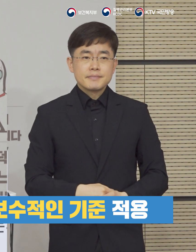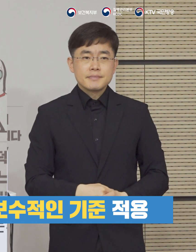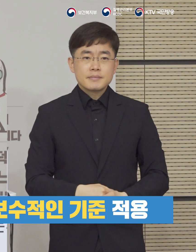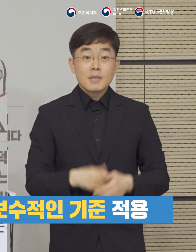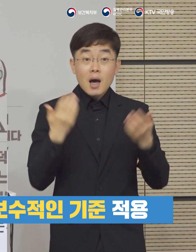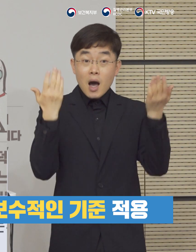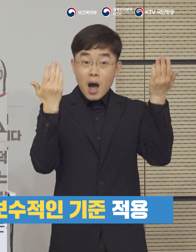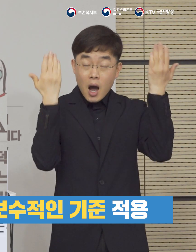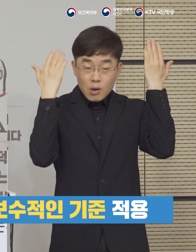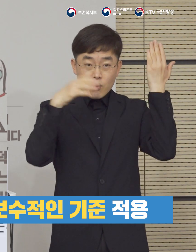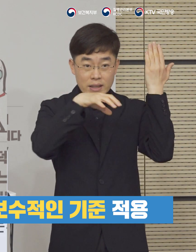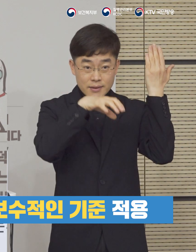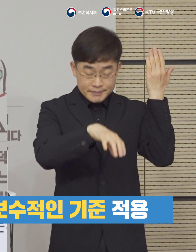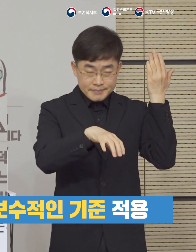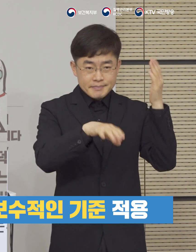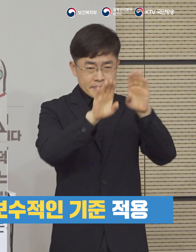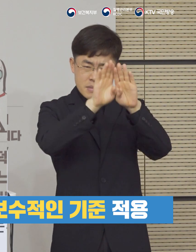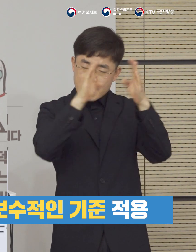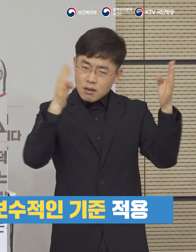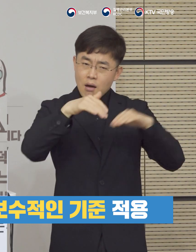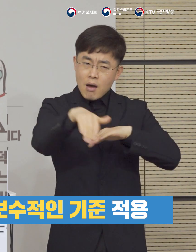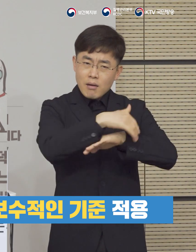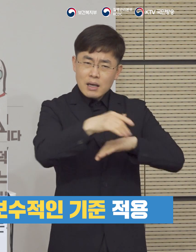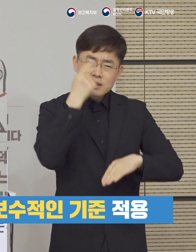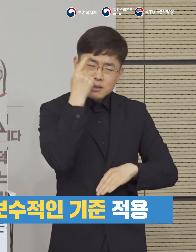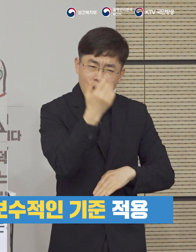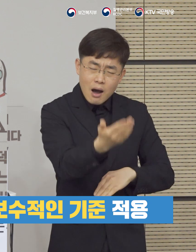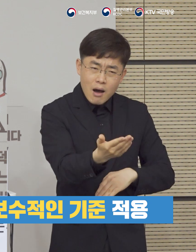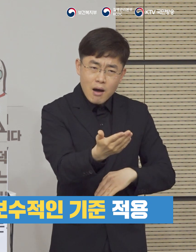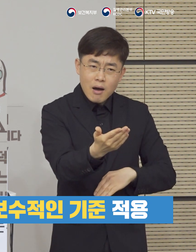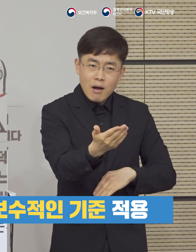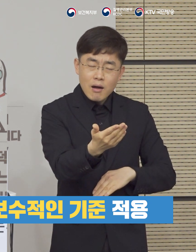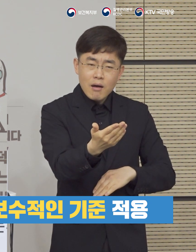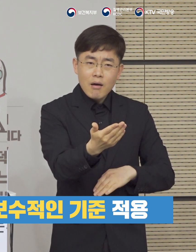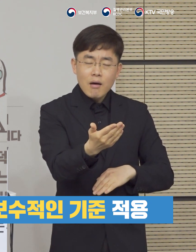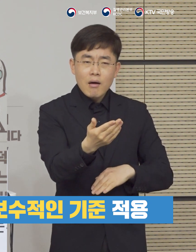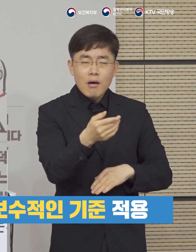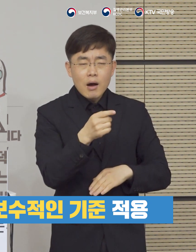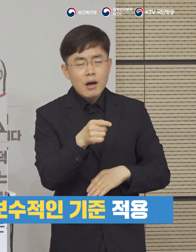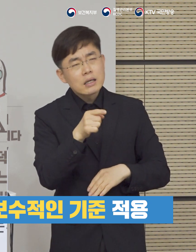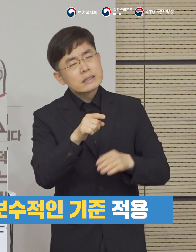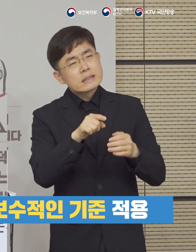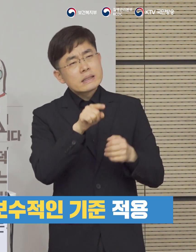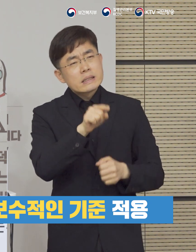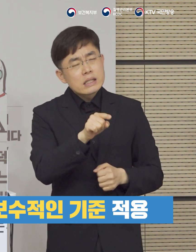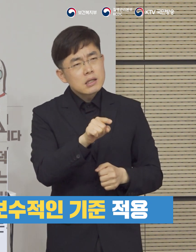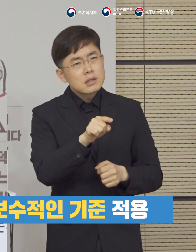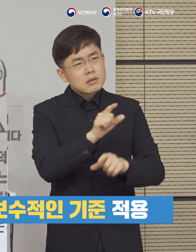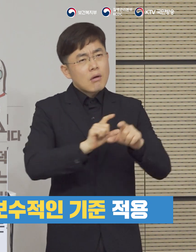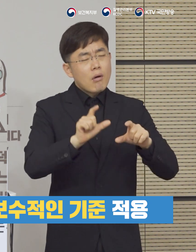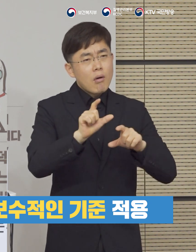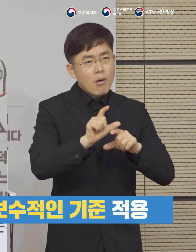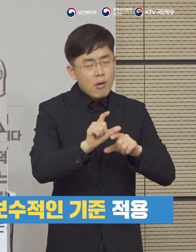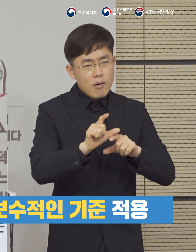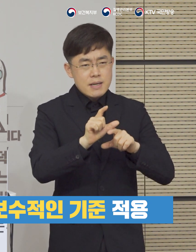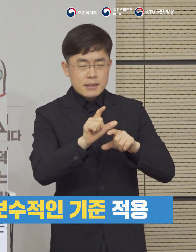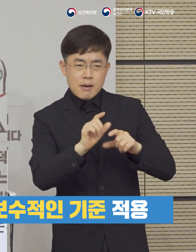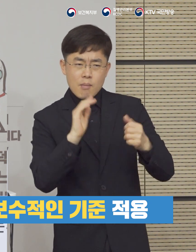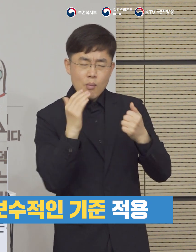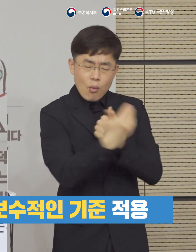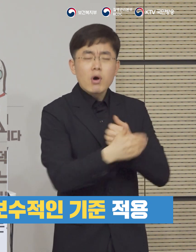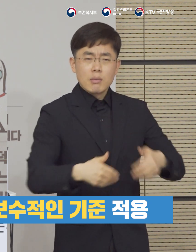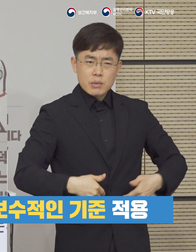아마 학교에서 등교 계약을 할 건지 말 건지 결정하는 데 있어서는 이 기준보다는 훨씬